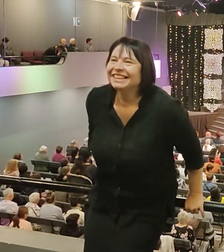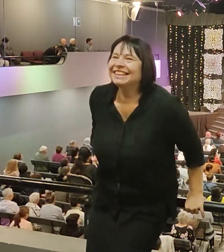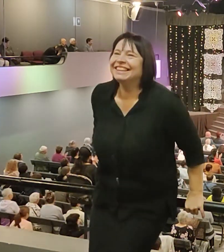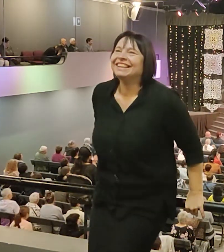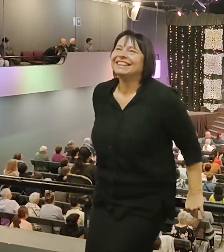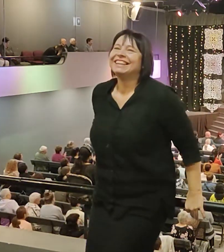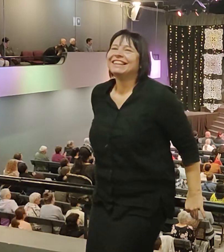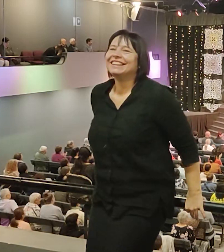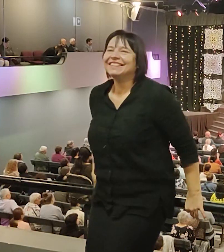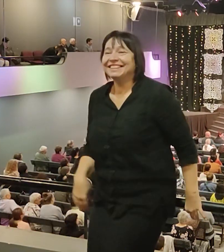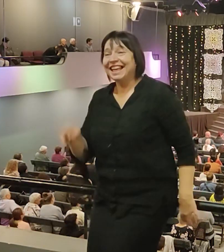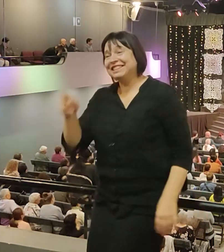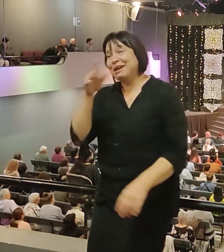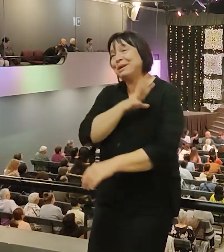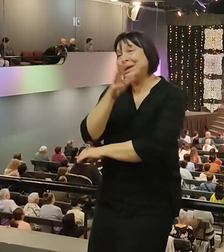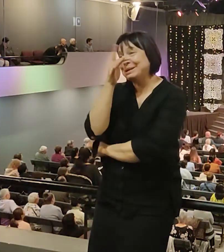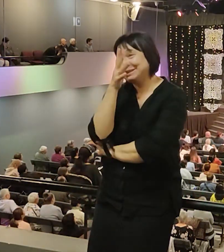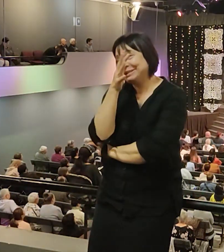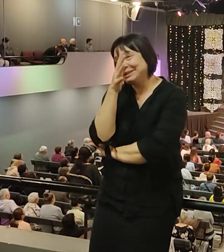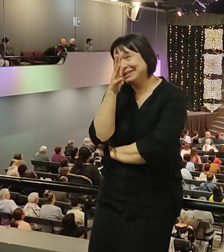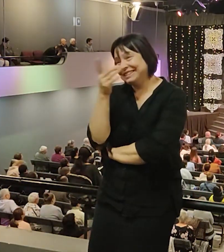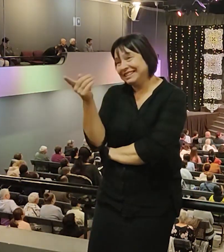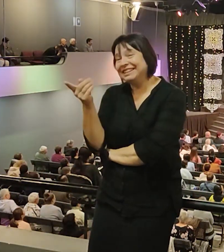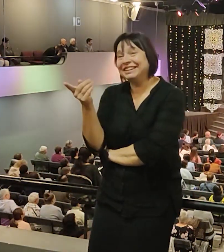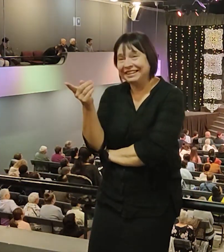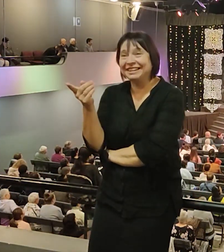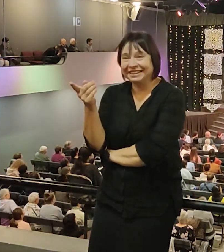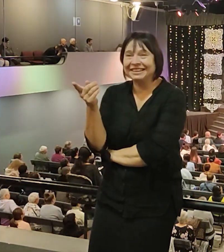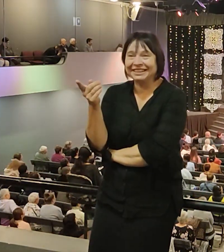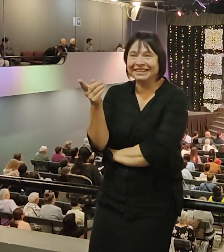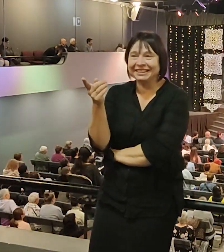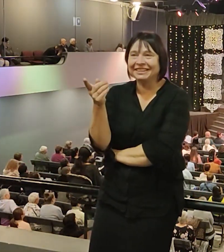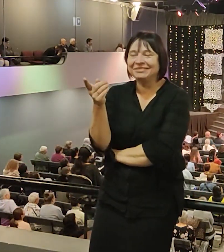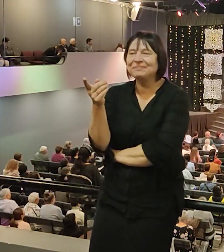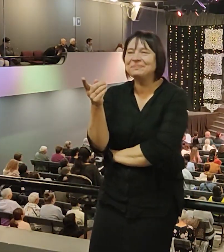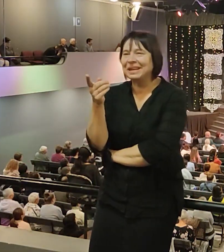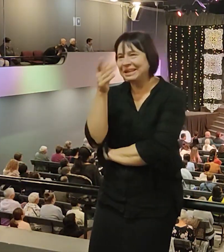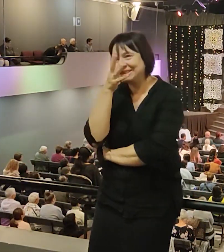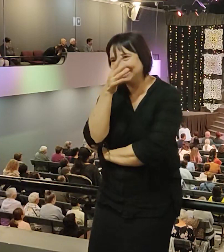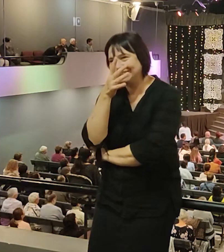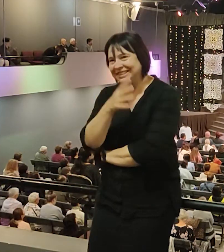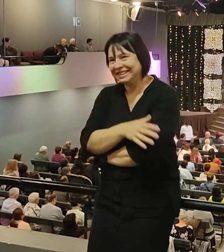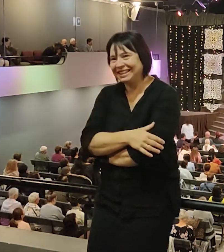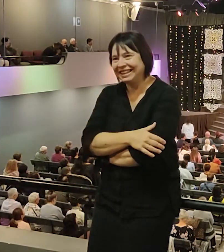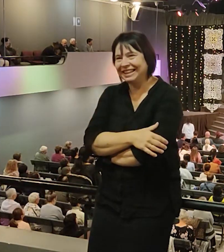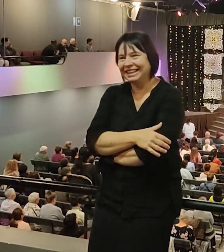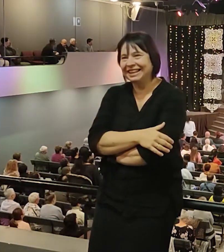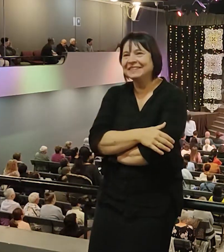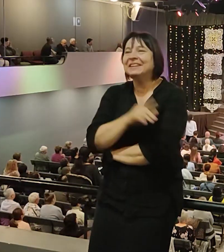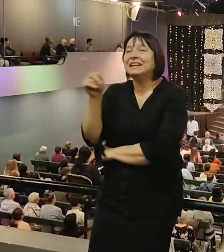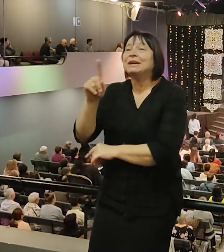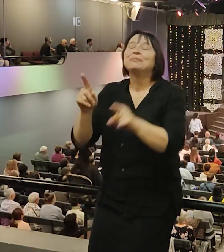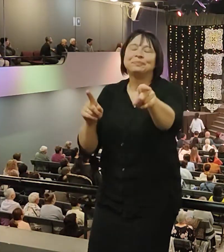Это, конечно, шутка. А с другой стороны, обобщает это нашу всю жизнь. Иисус